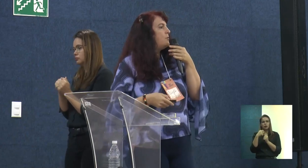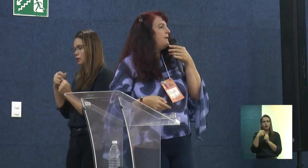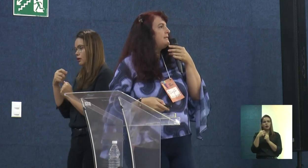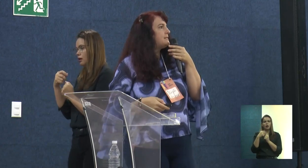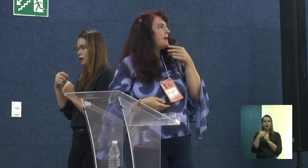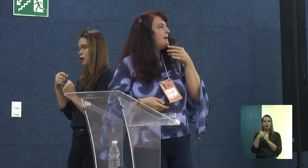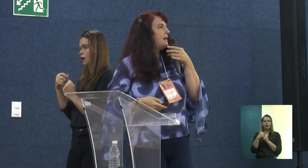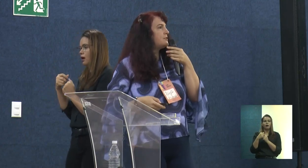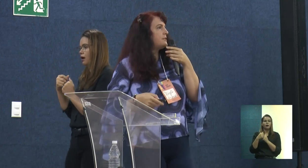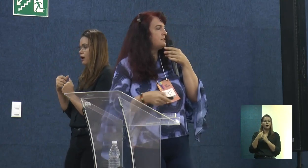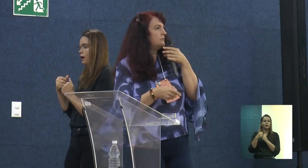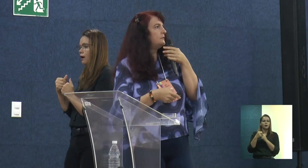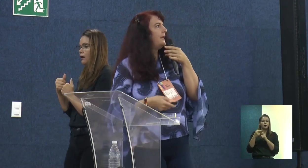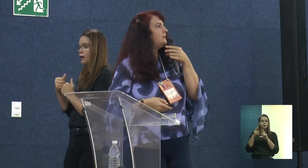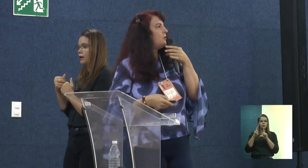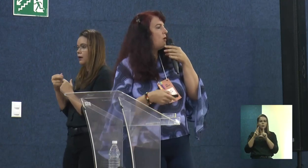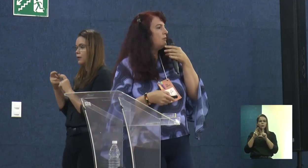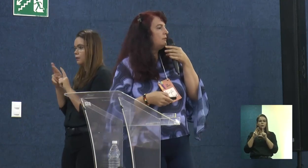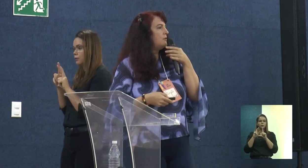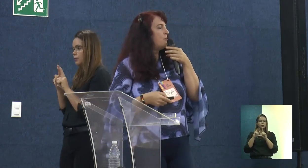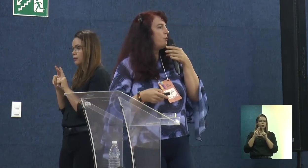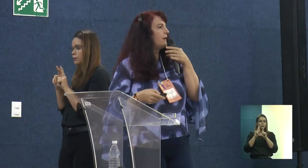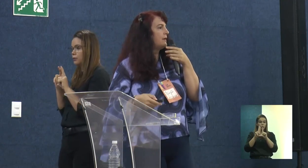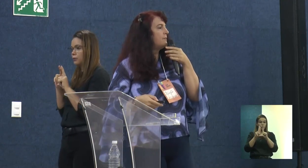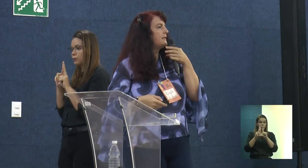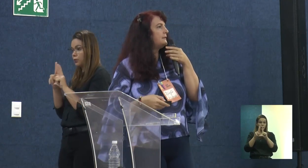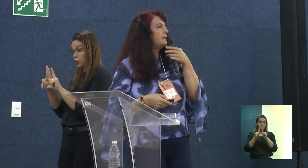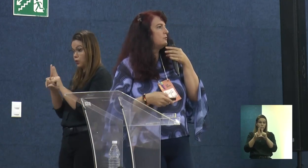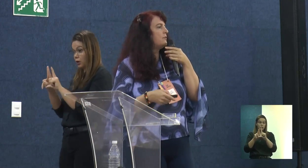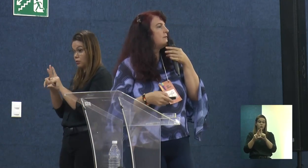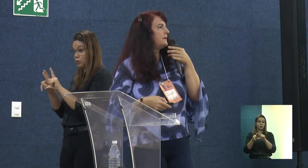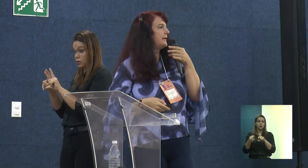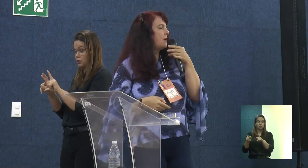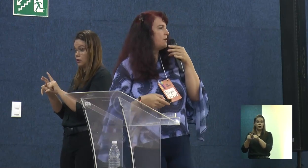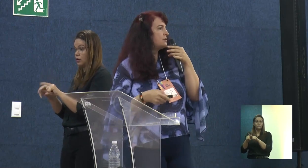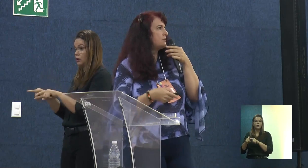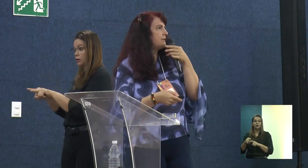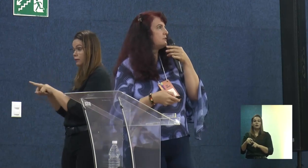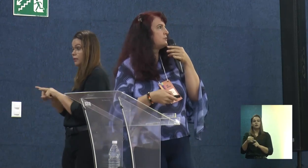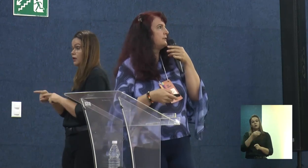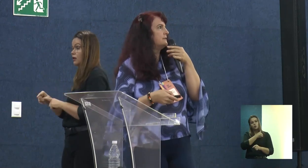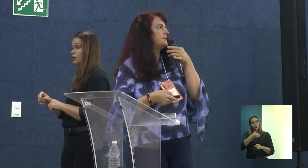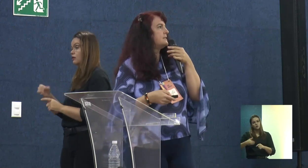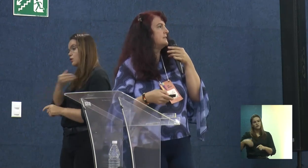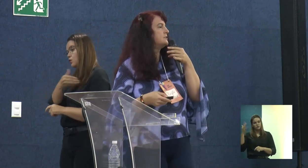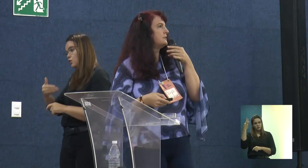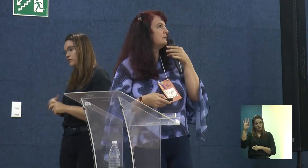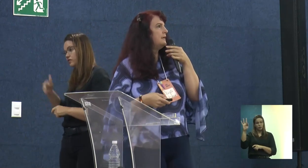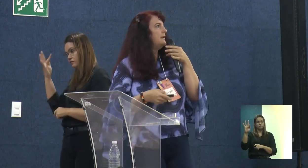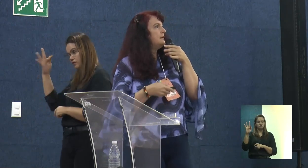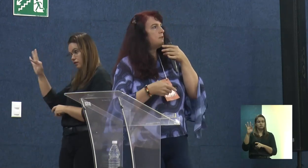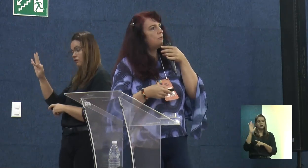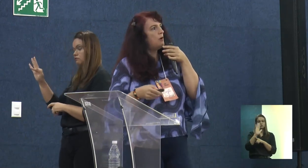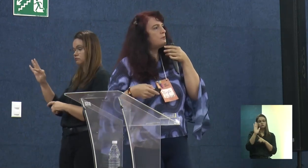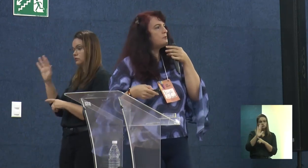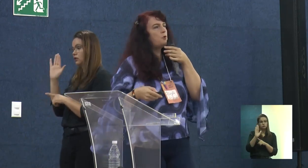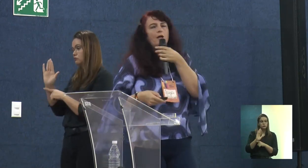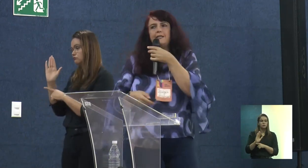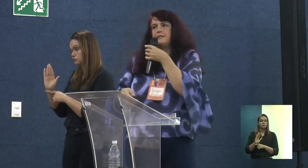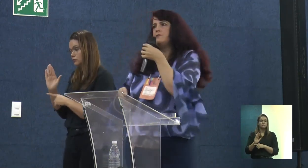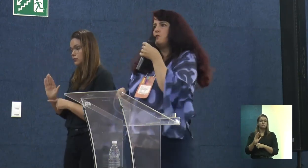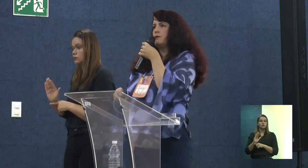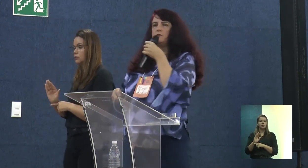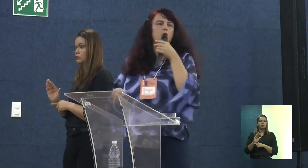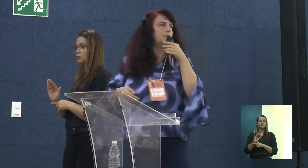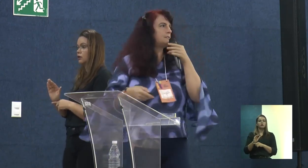mobilizar a gestão do território. Então, é um programa que tem do governo federal que a gente está ajudando nesse sentido. São nossos